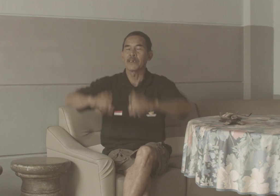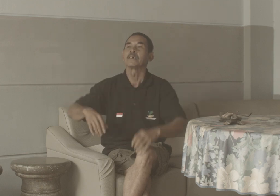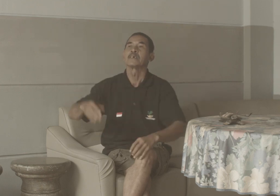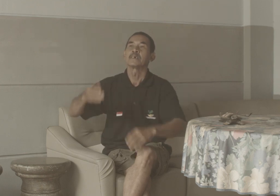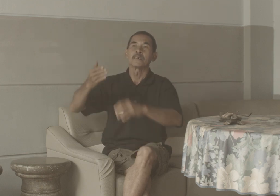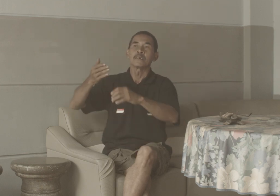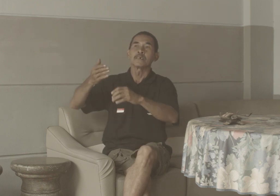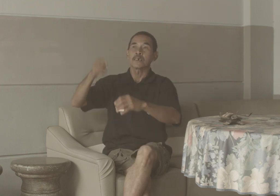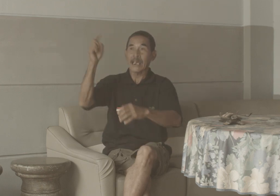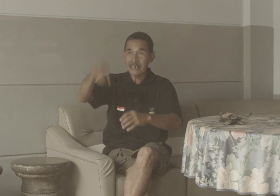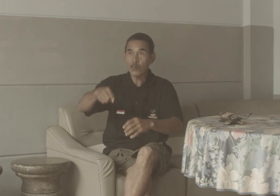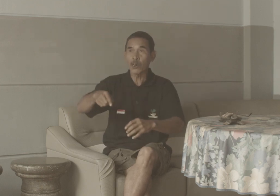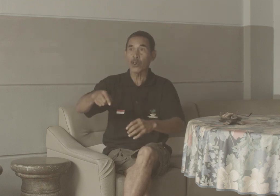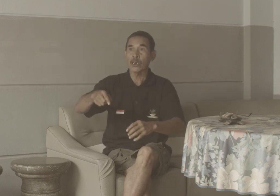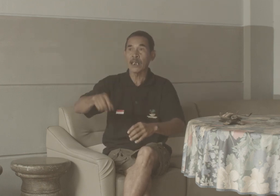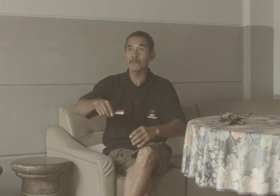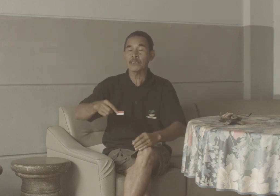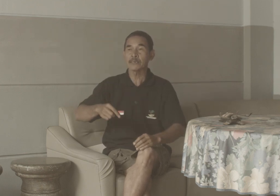Kata Kolok Love Just